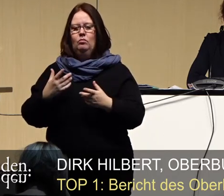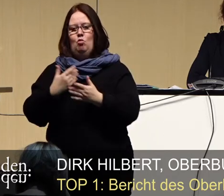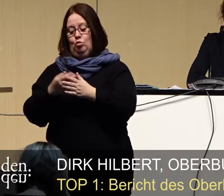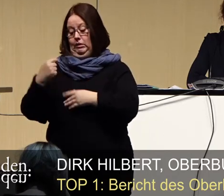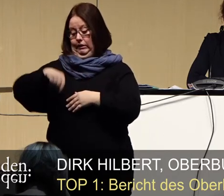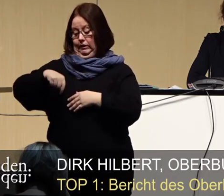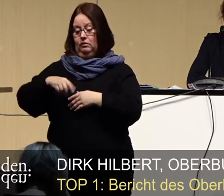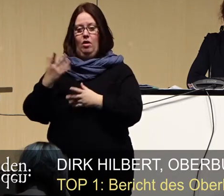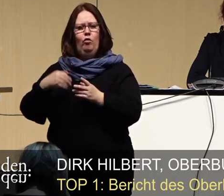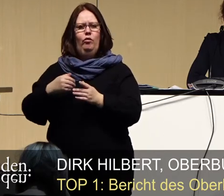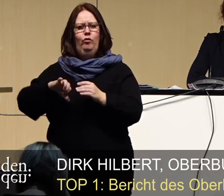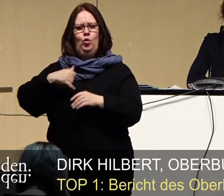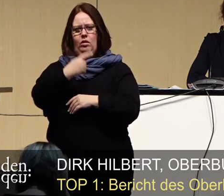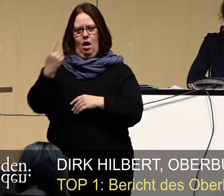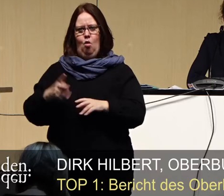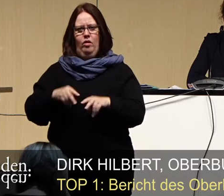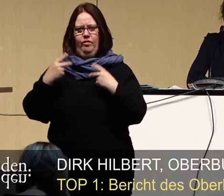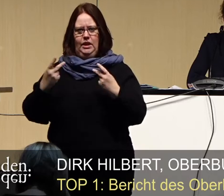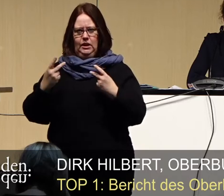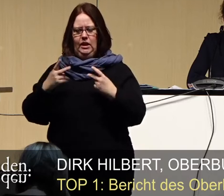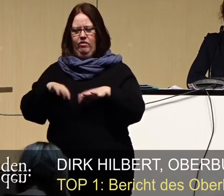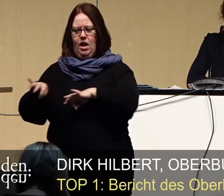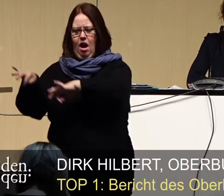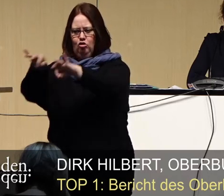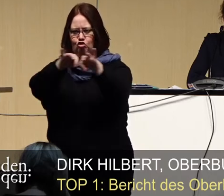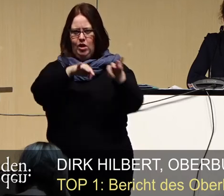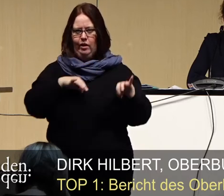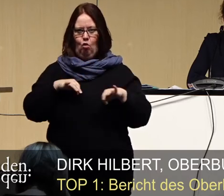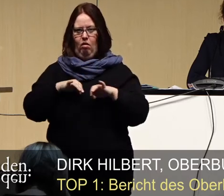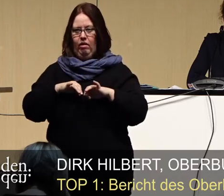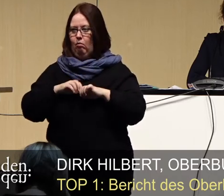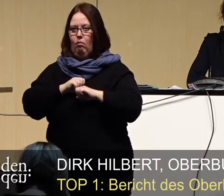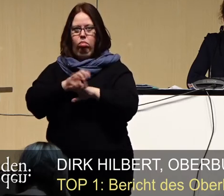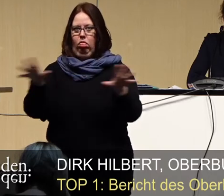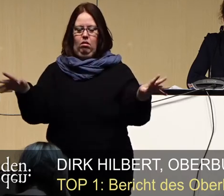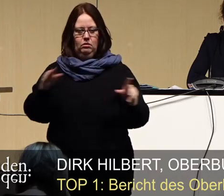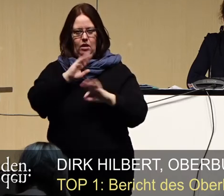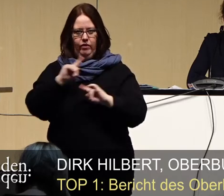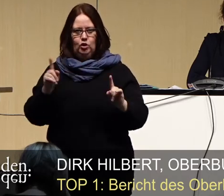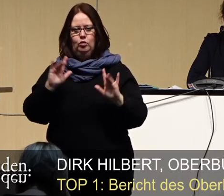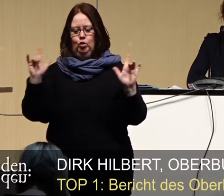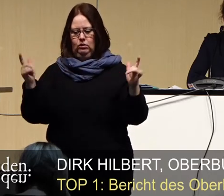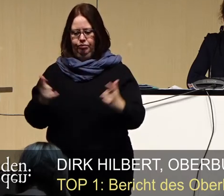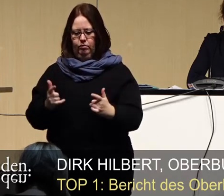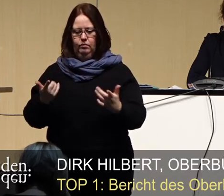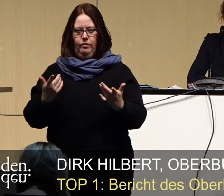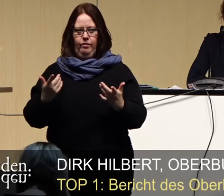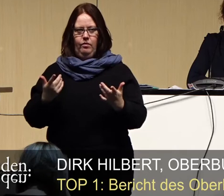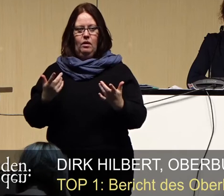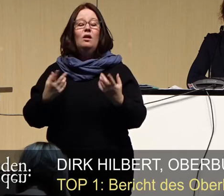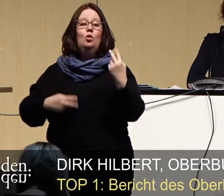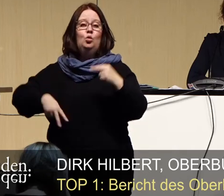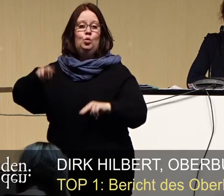Frühjahr gelingen, dass die Ansteckung mit dem Virus nicht unkontrolliert erfolgt. Doch der entscheidende